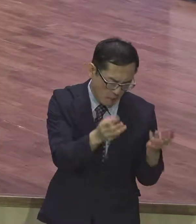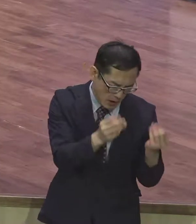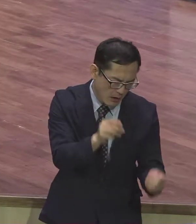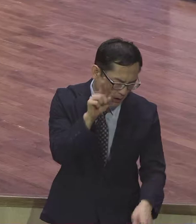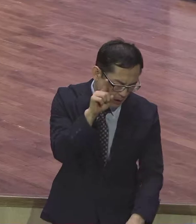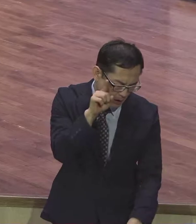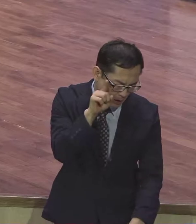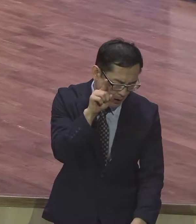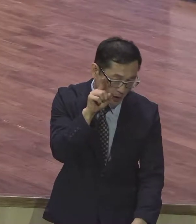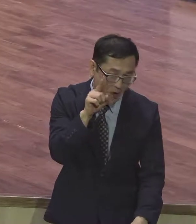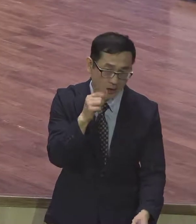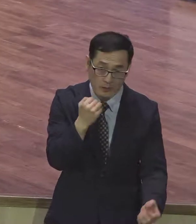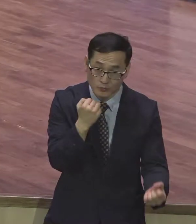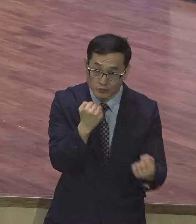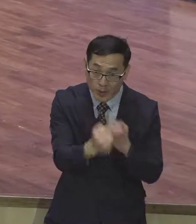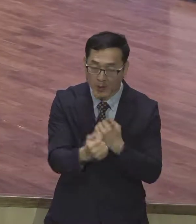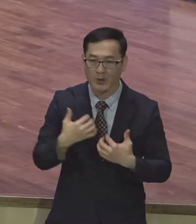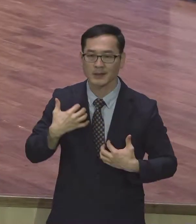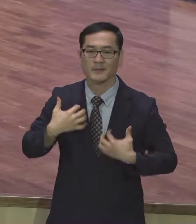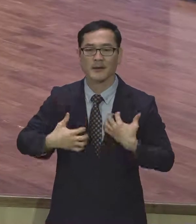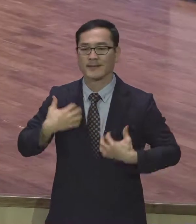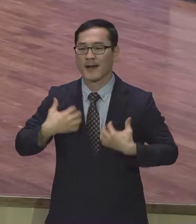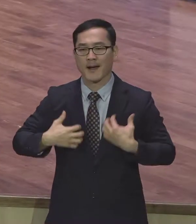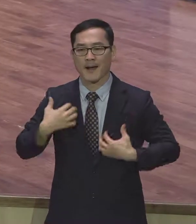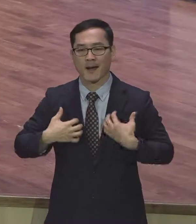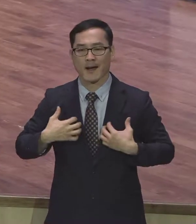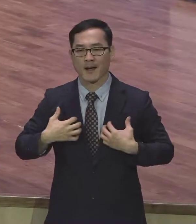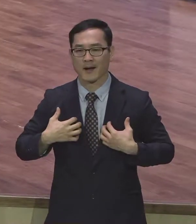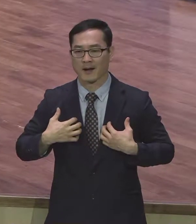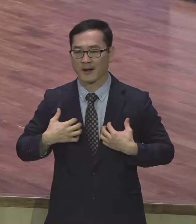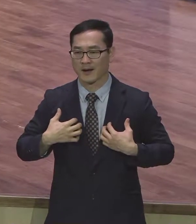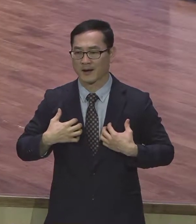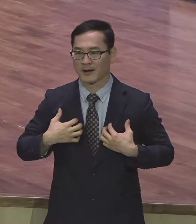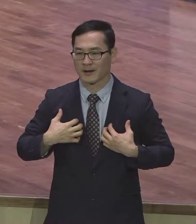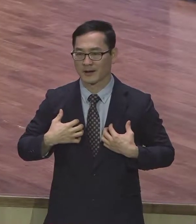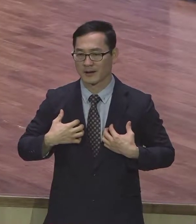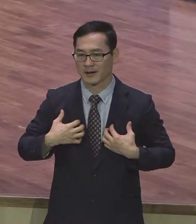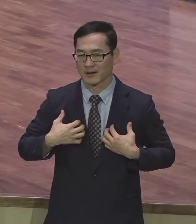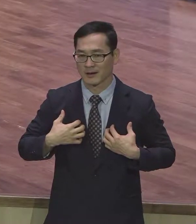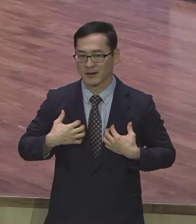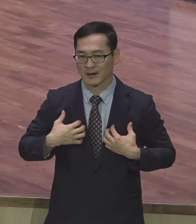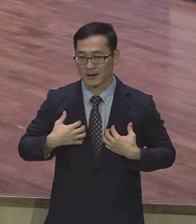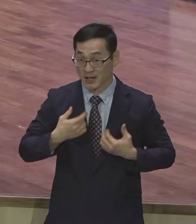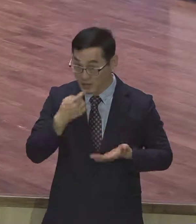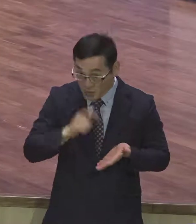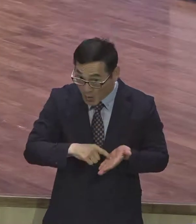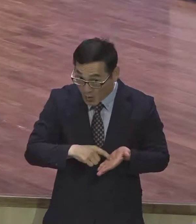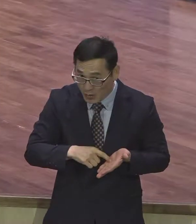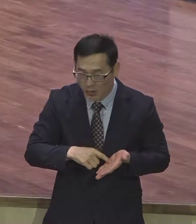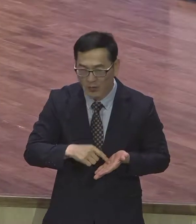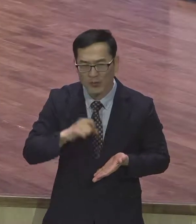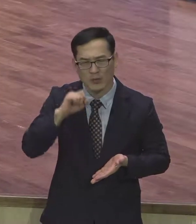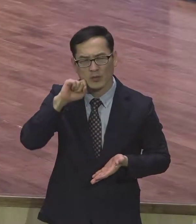중에도 즐거워한다 다 넘어선 거예요. 이게 하나님 나라 본질을 믿는 사람이에요.